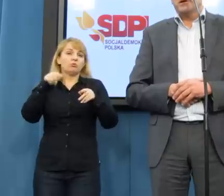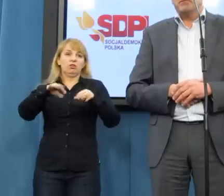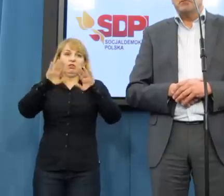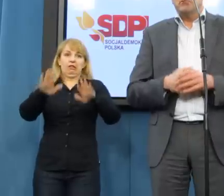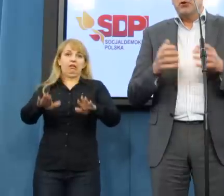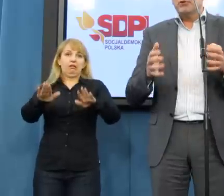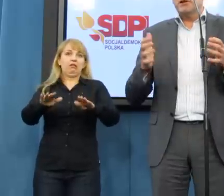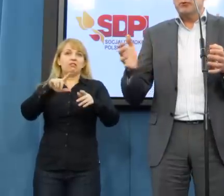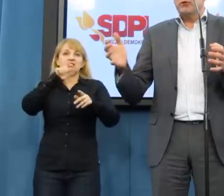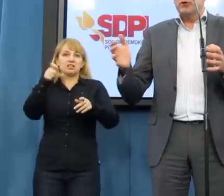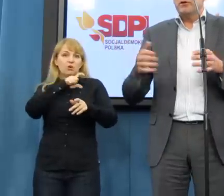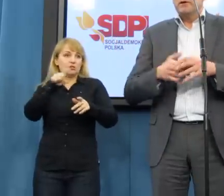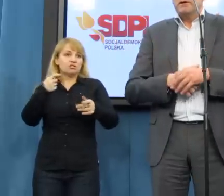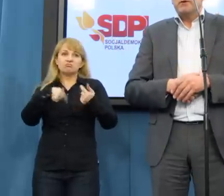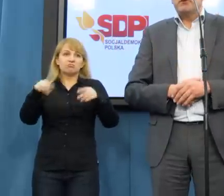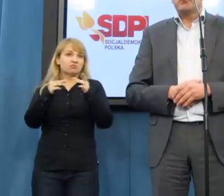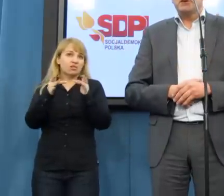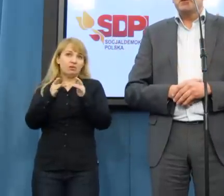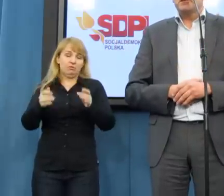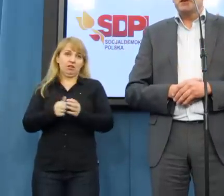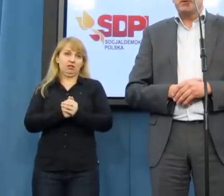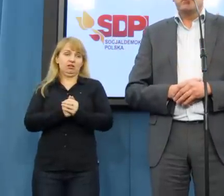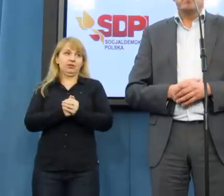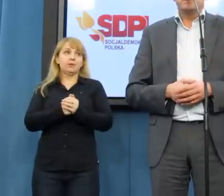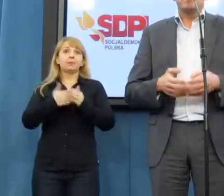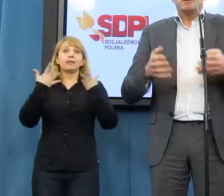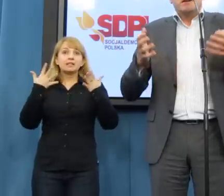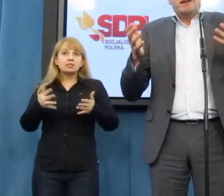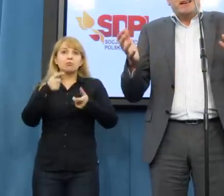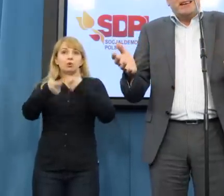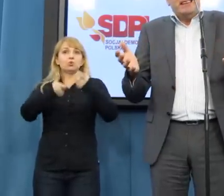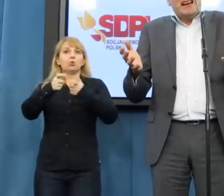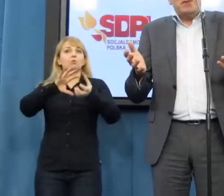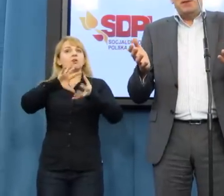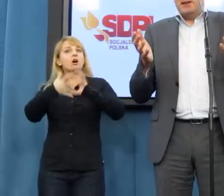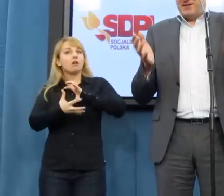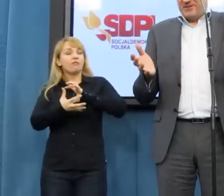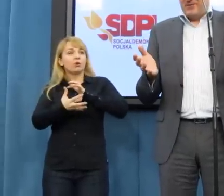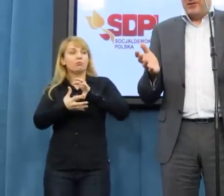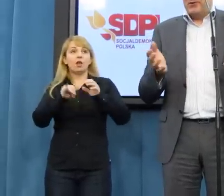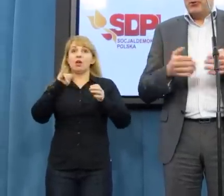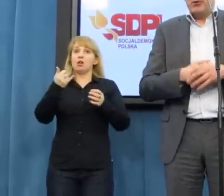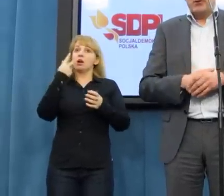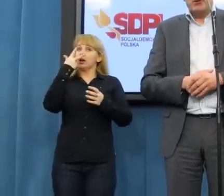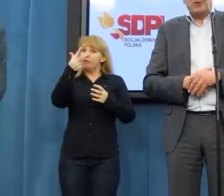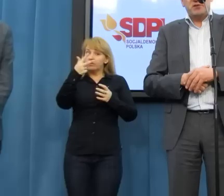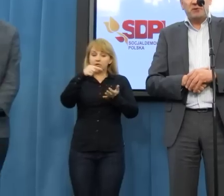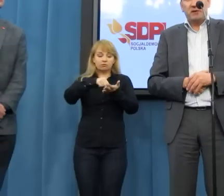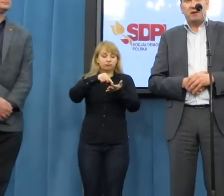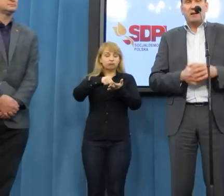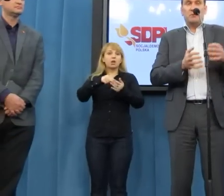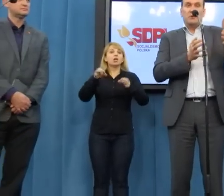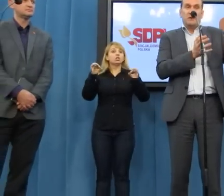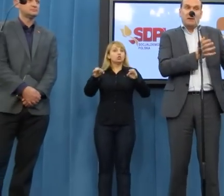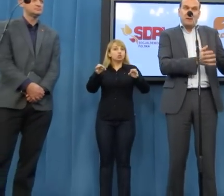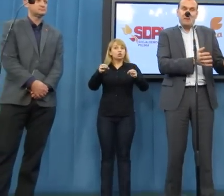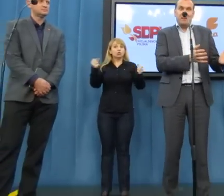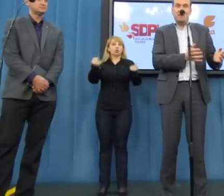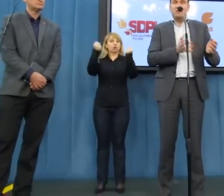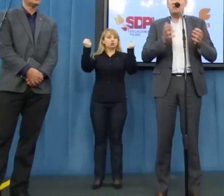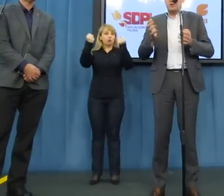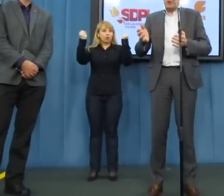obszar można było skutecznie zreformować. Jak widać, dotychczasowe działania albo